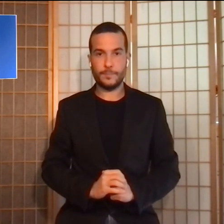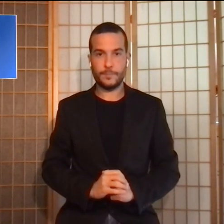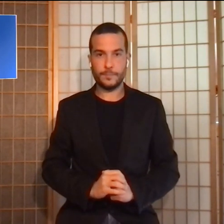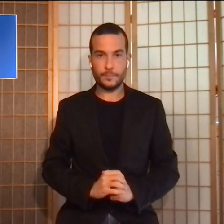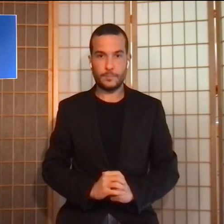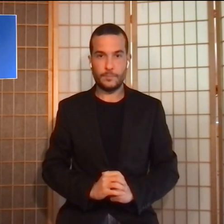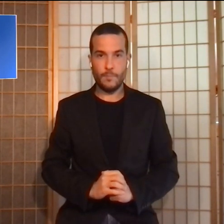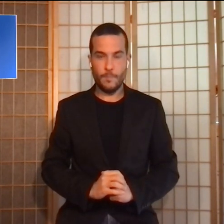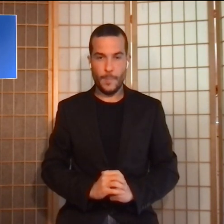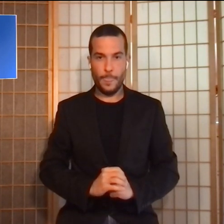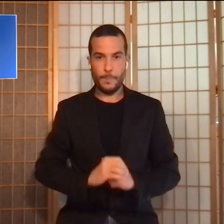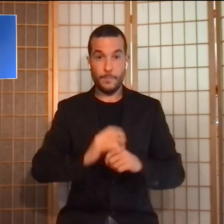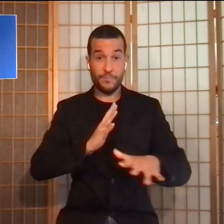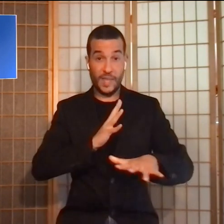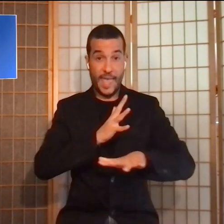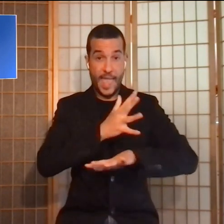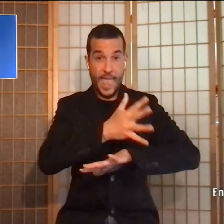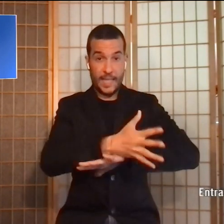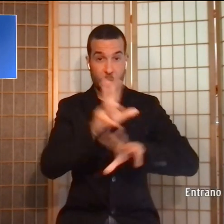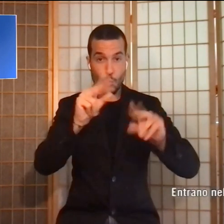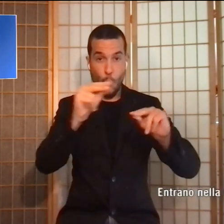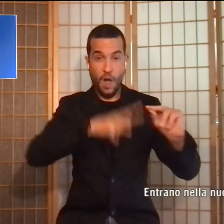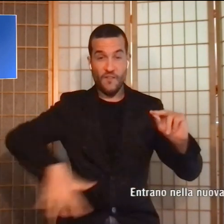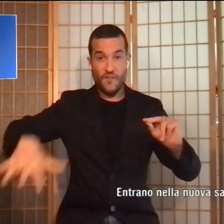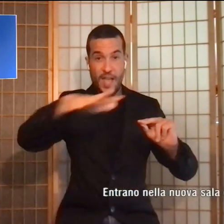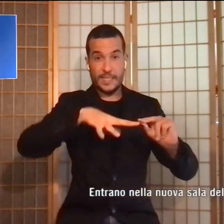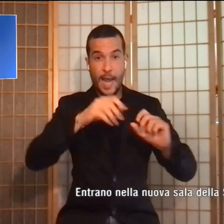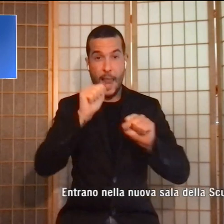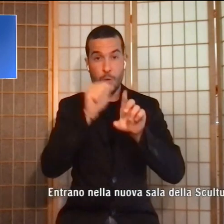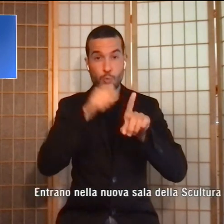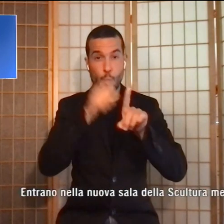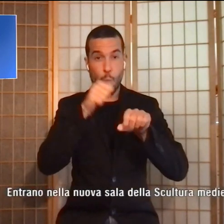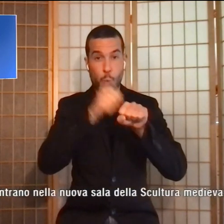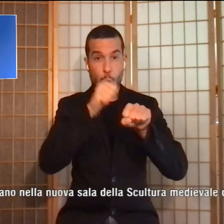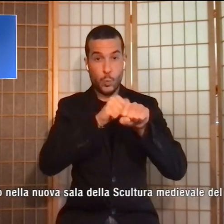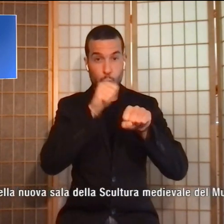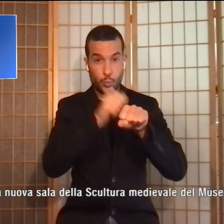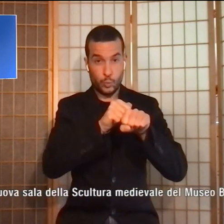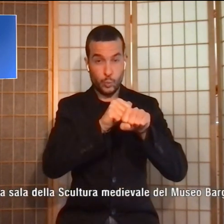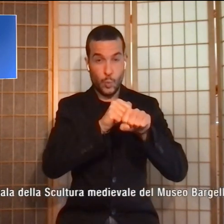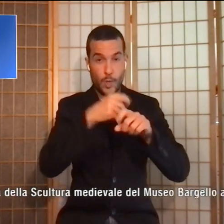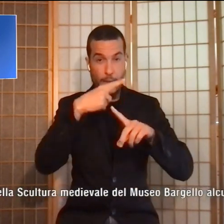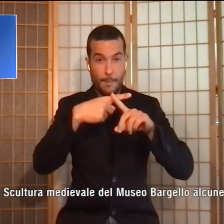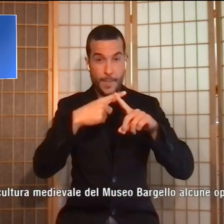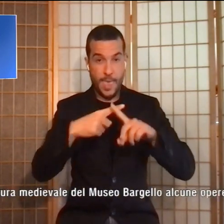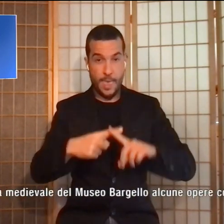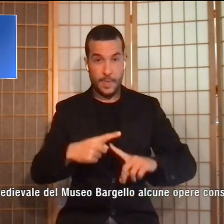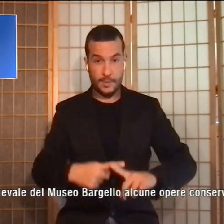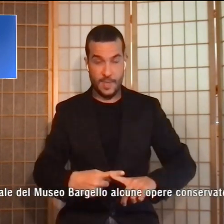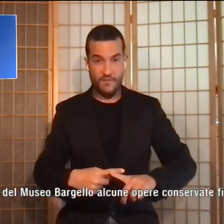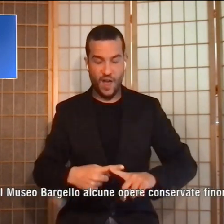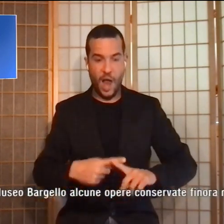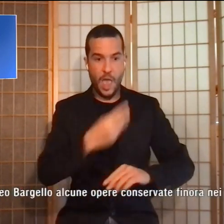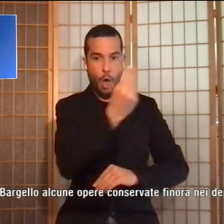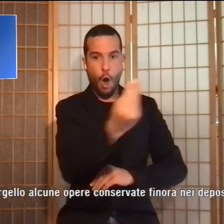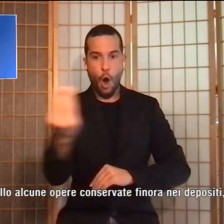Entrano nella nuova sala della scultura medievale del Museo del Bargello alcune opere conservate finora nei